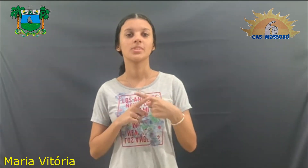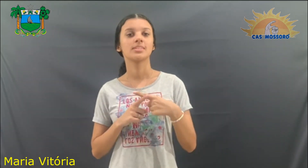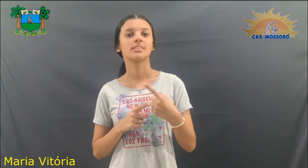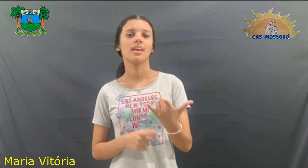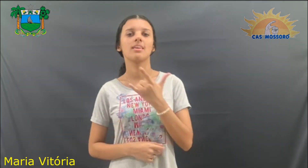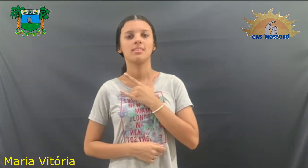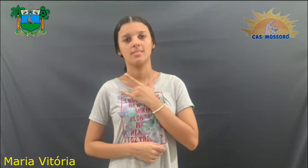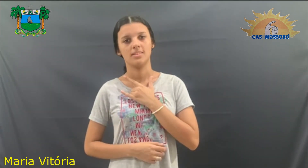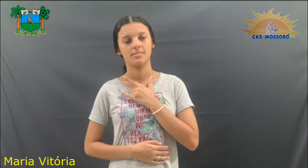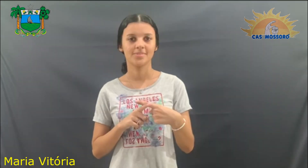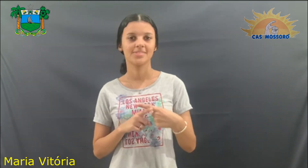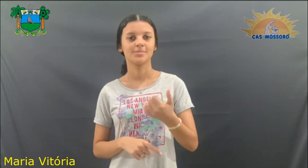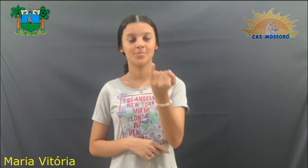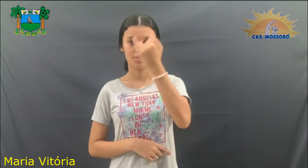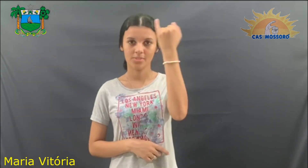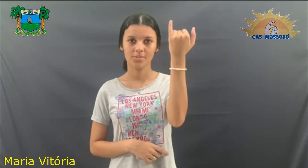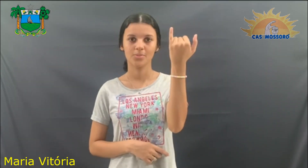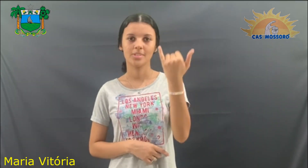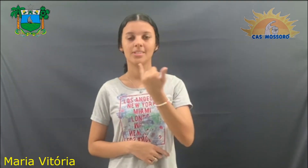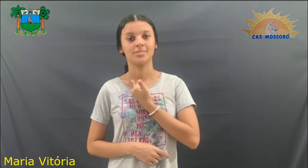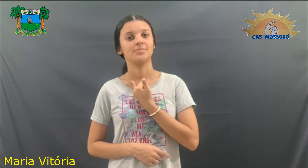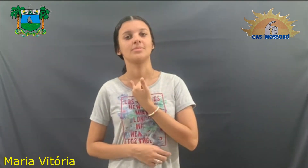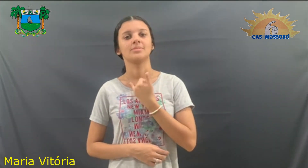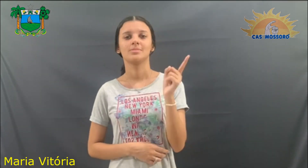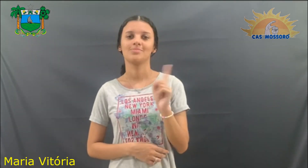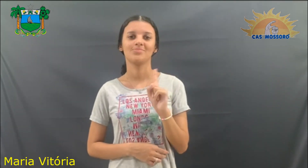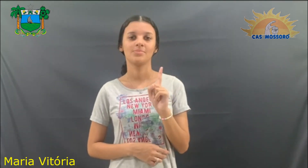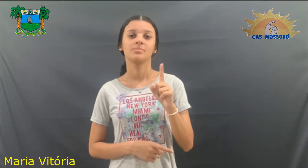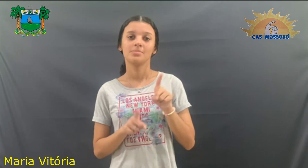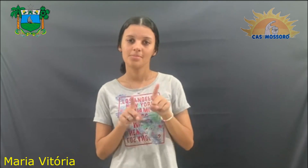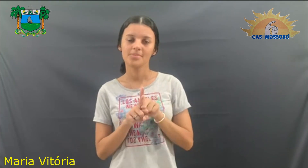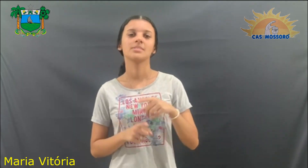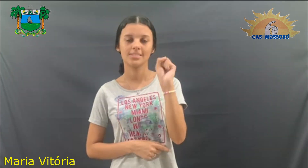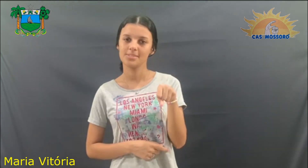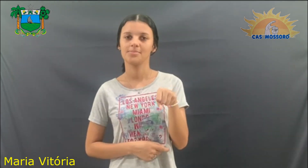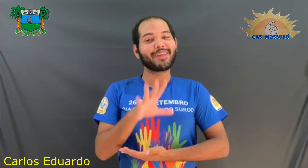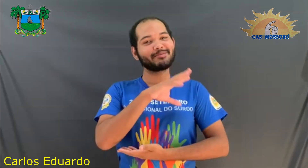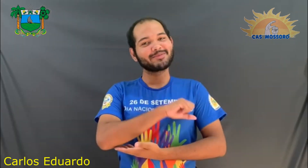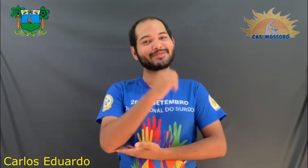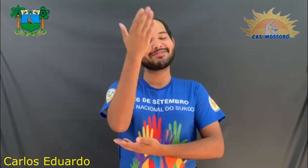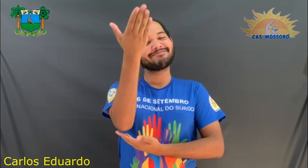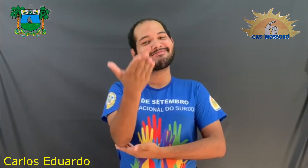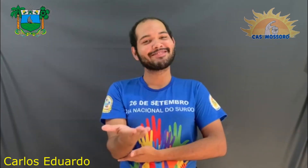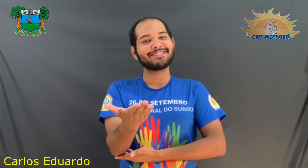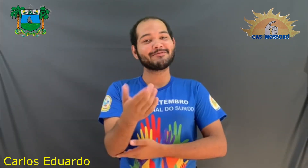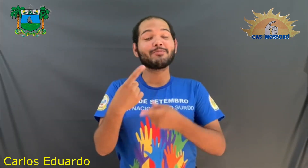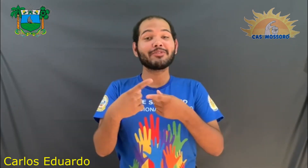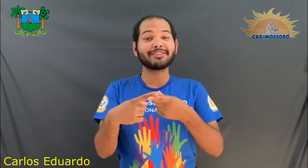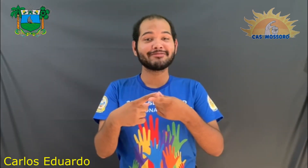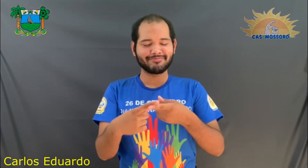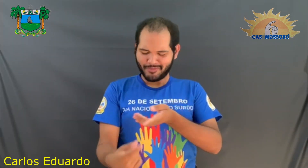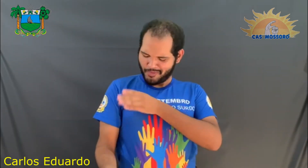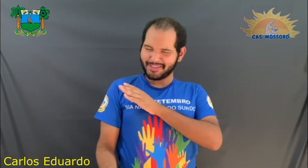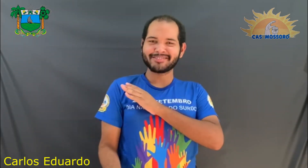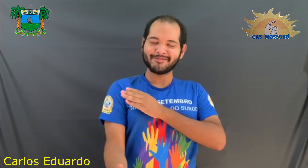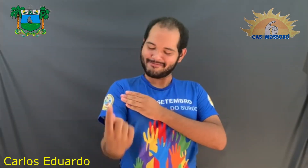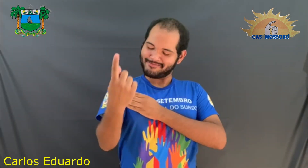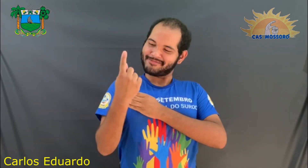amor. Te amar mais pelos não que pelos sims. Te amar por plantar em meu jardim o amor maior que se pode amar.